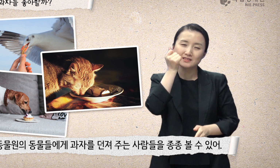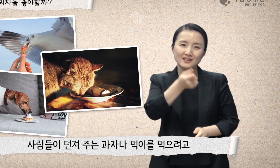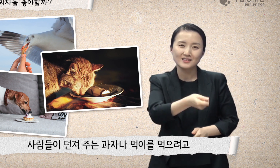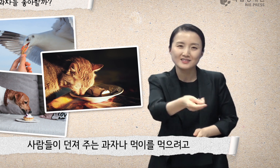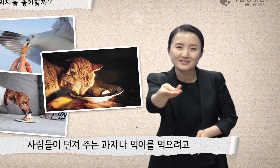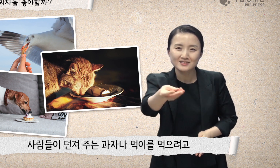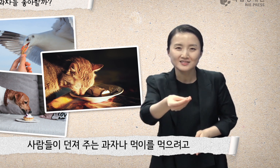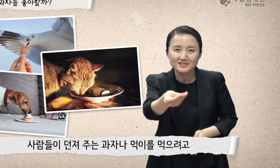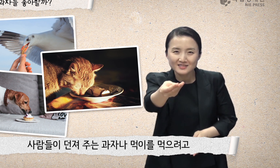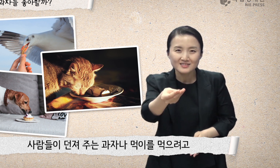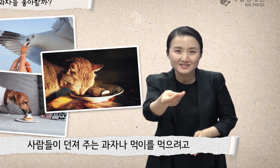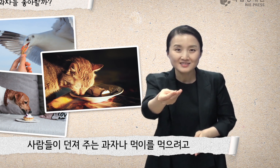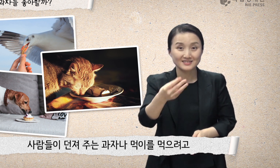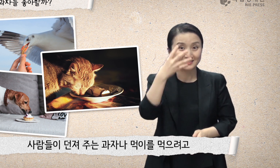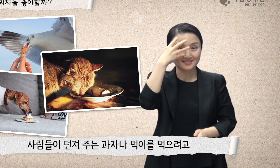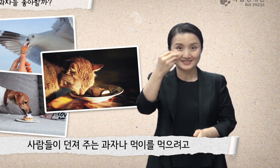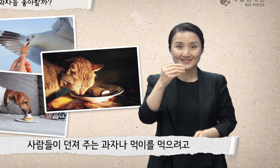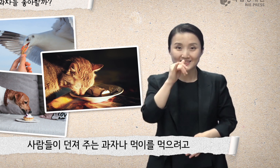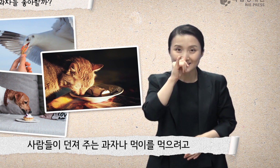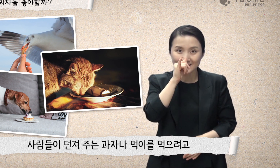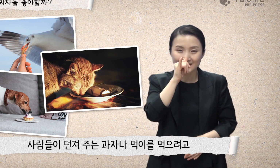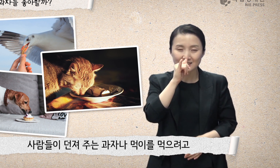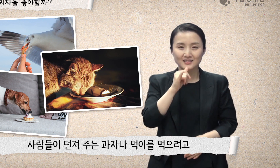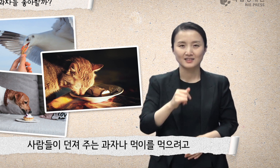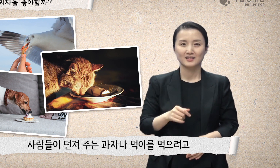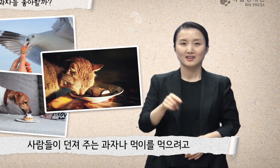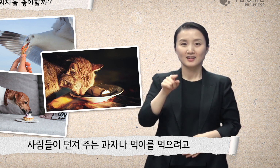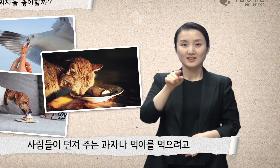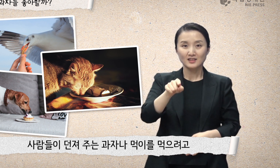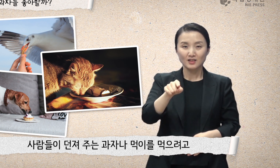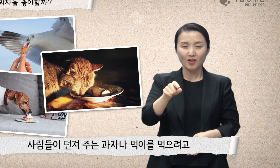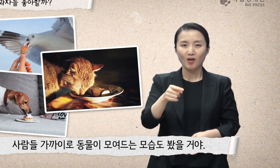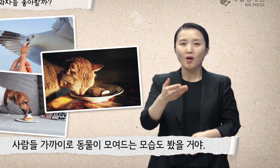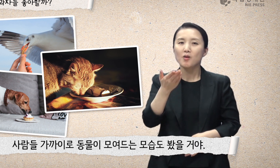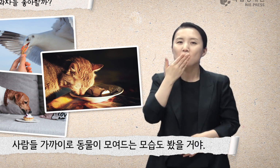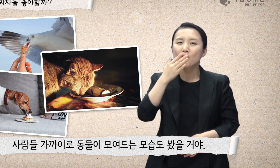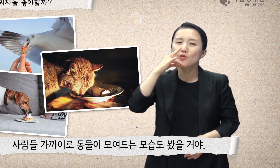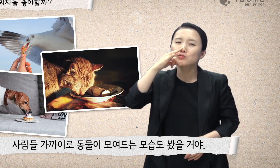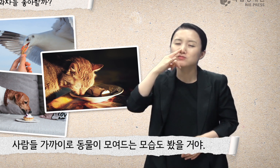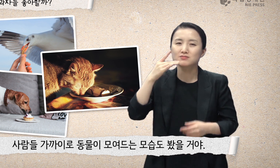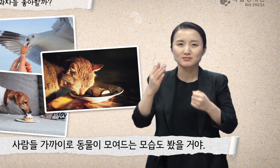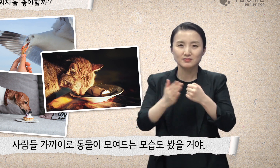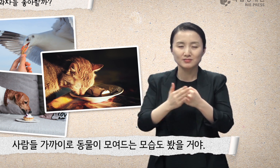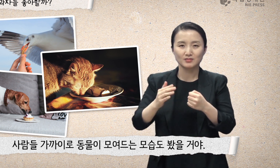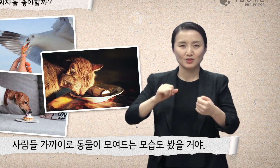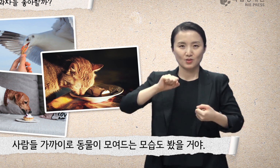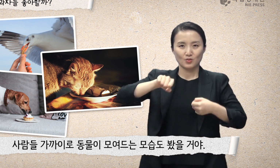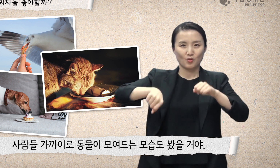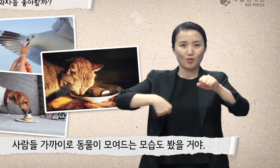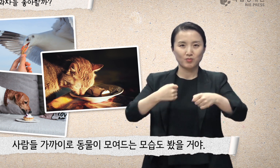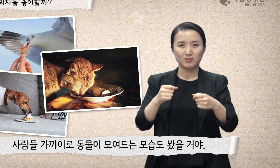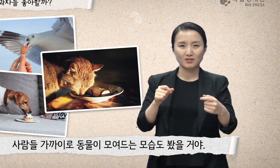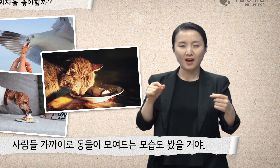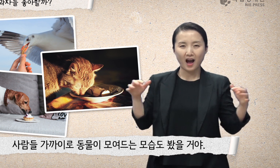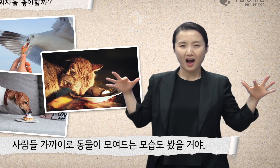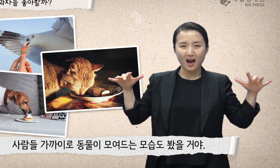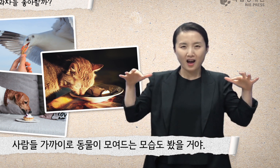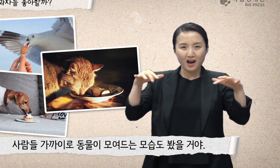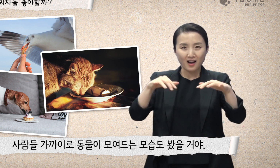사람들이 던져주는 과자나 먹이를 먹으려고 사람들 가까이로 동물이 모여드는 모습도 봤을 거야.